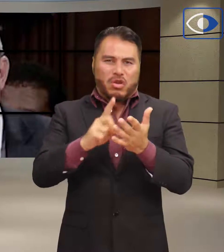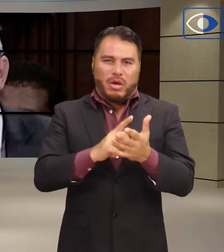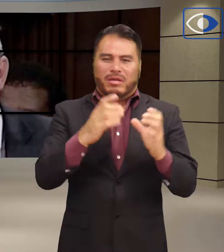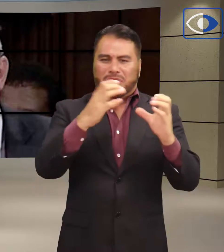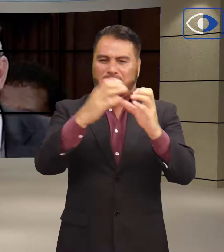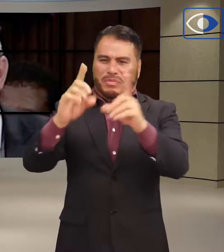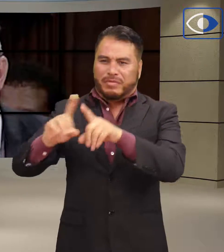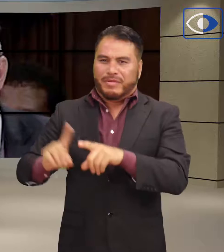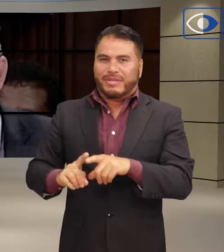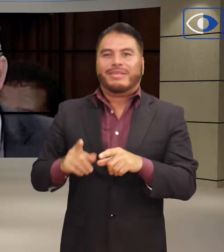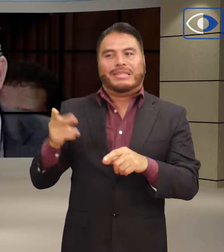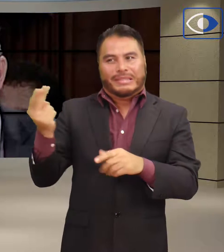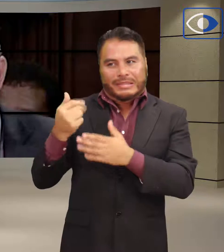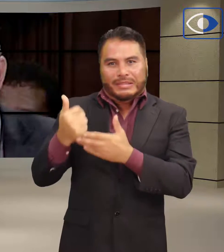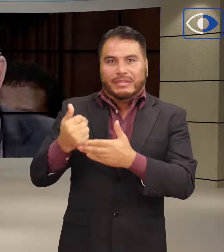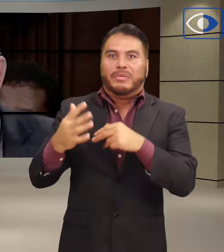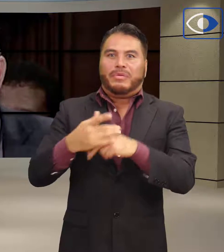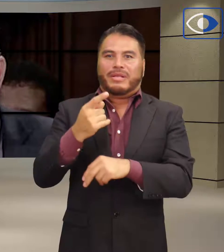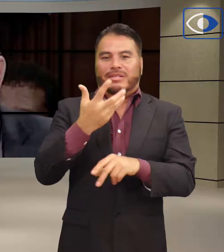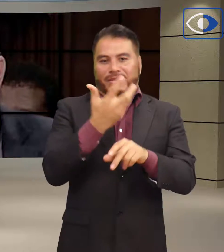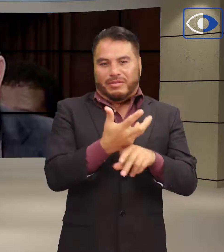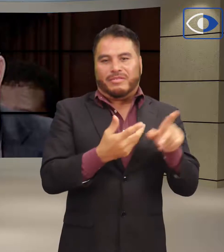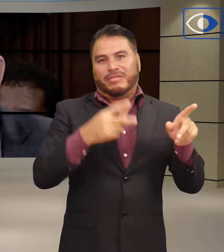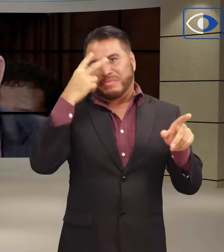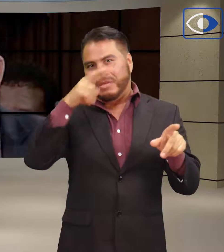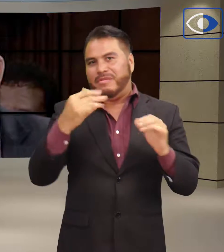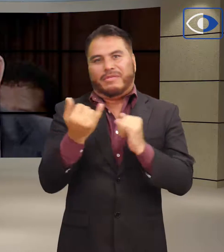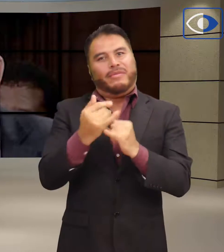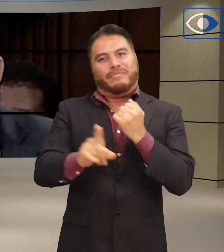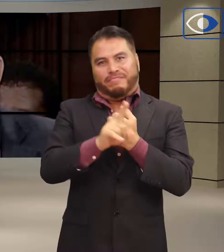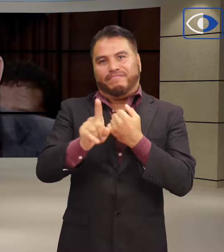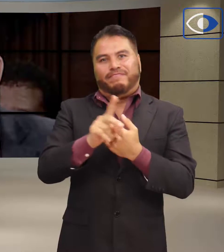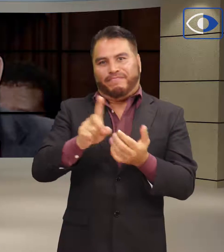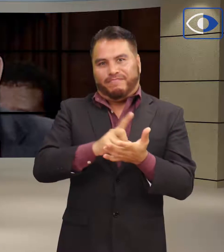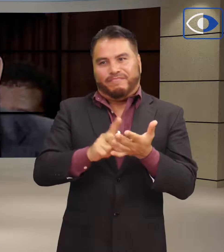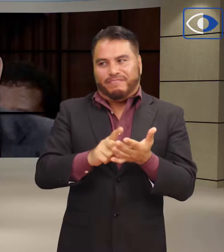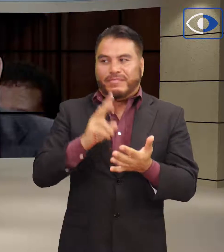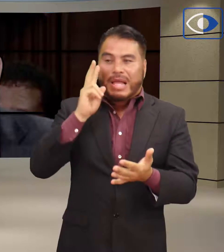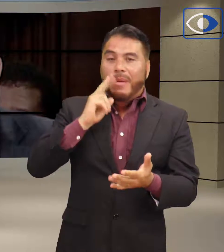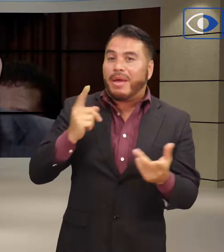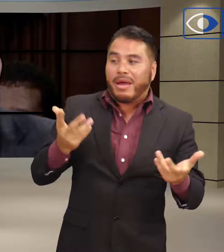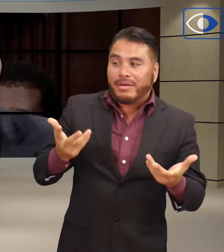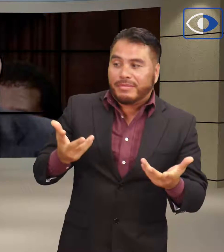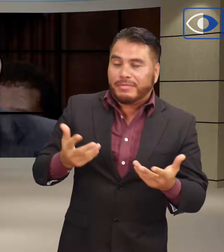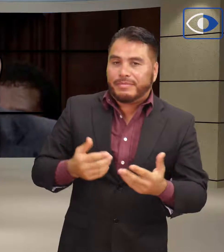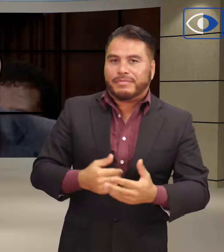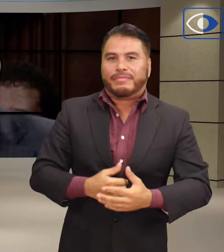deliberadas para directamente atacar el problema de cárteles que afecta a ambos países, dijo Chester.